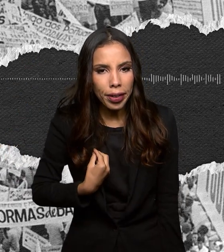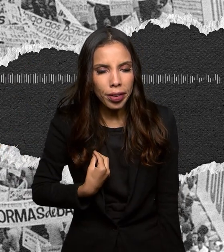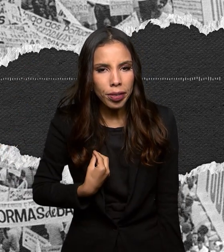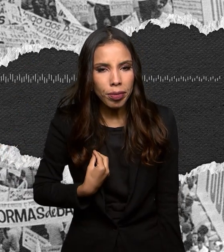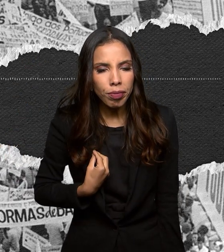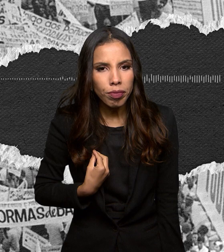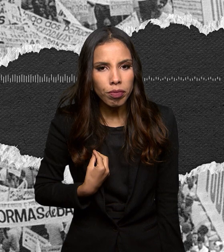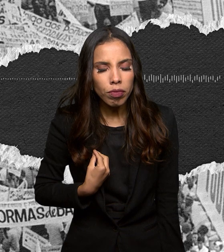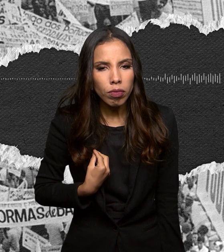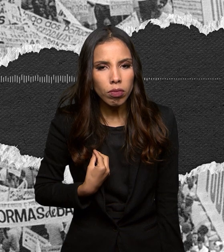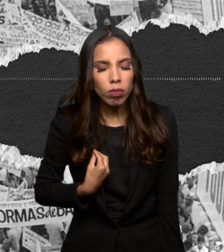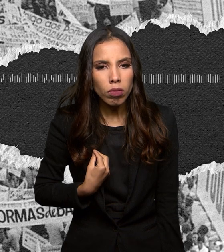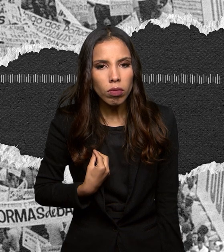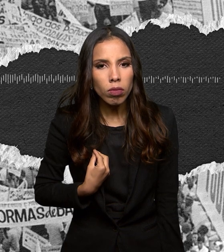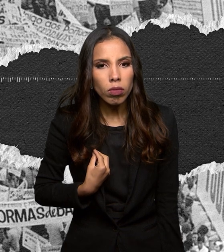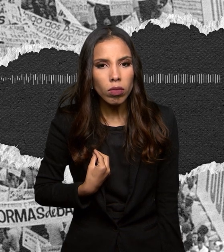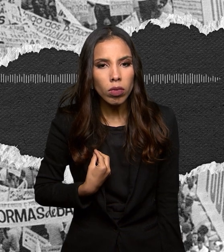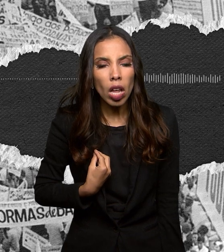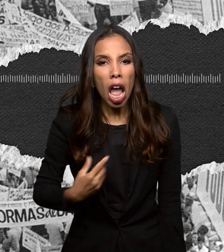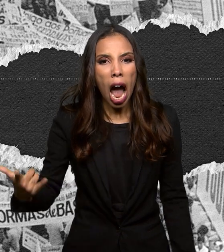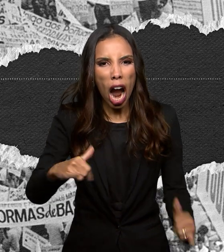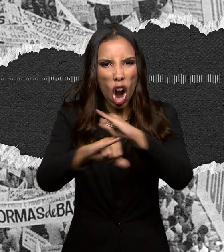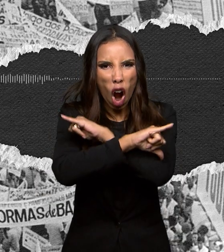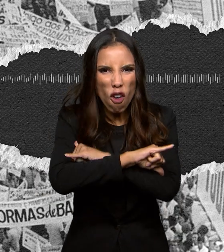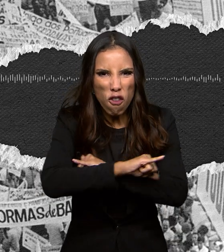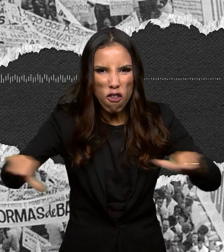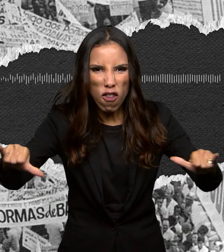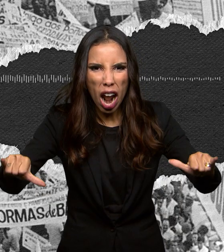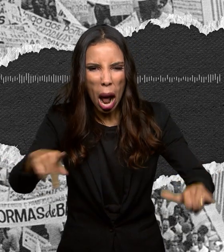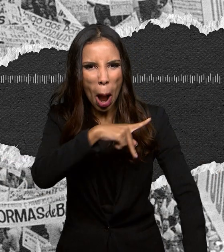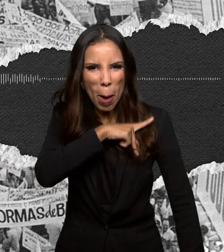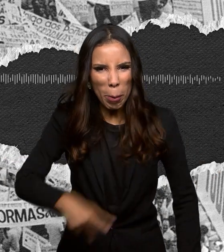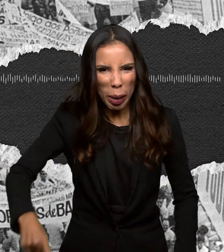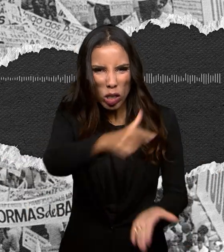assim sendo declaro vaga a presidência da República.